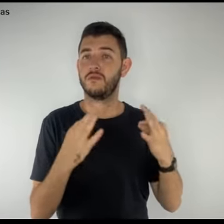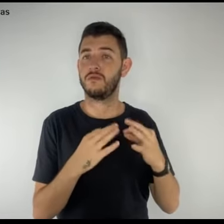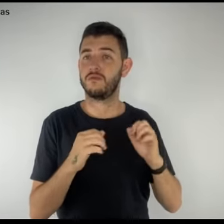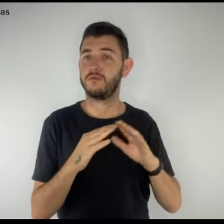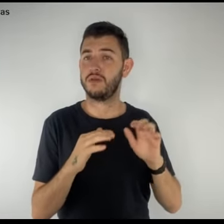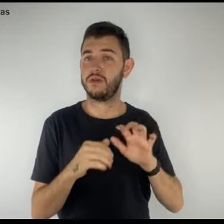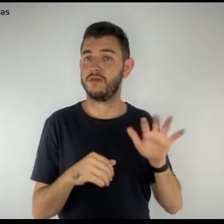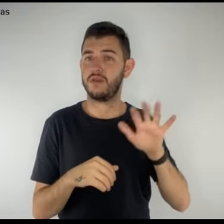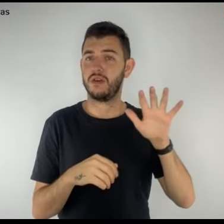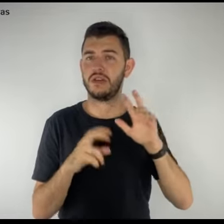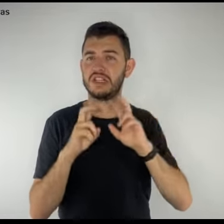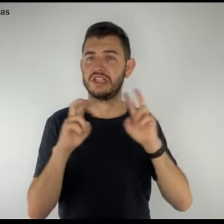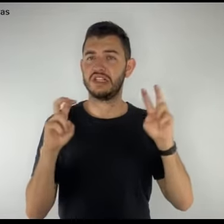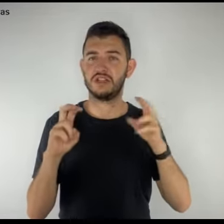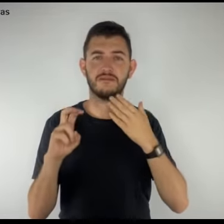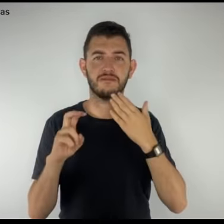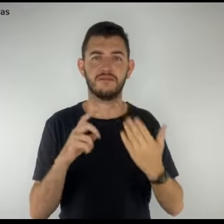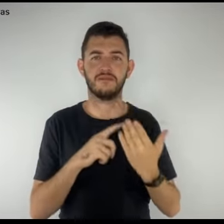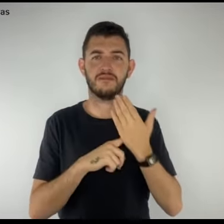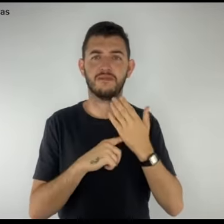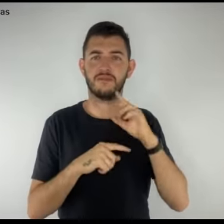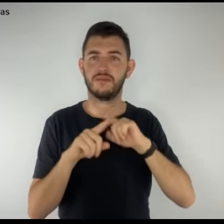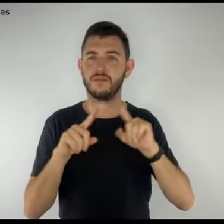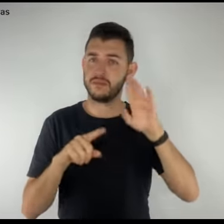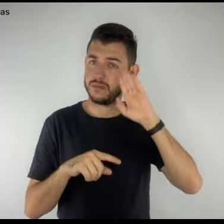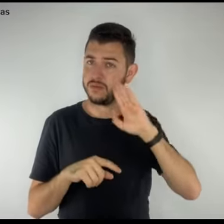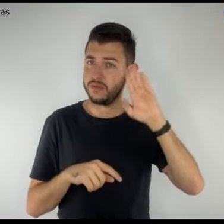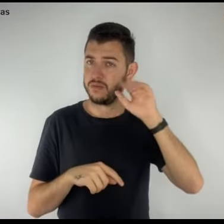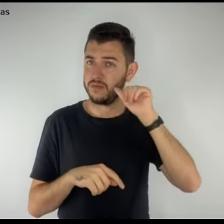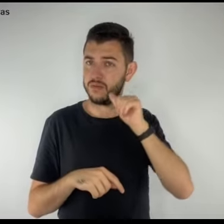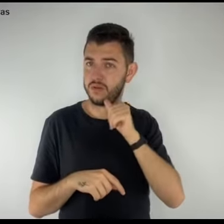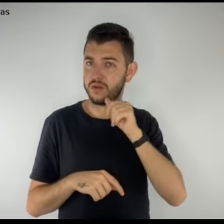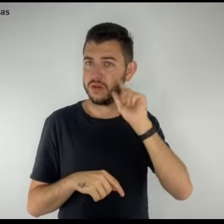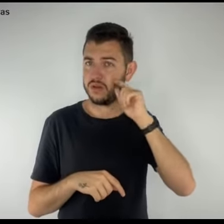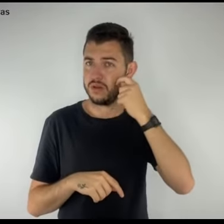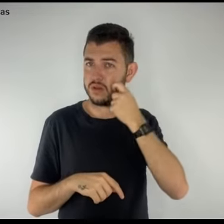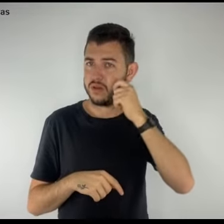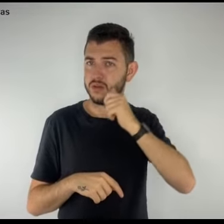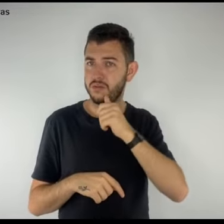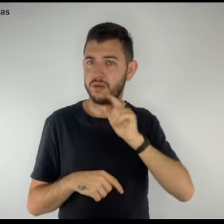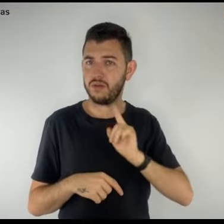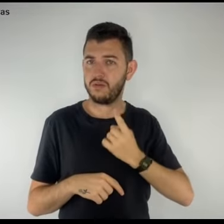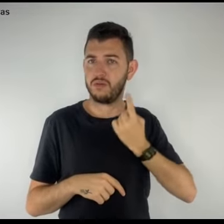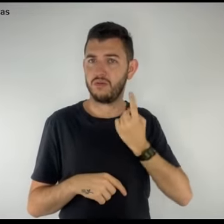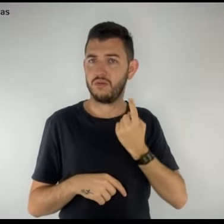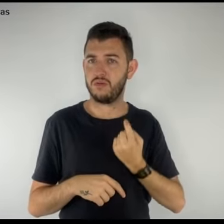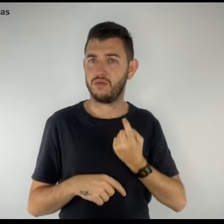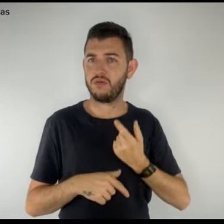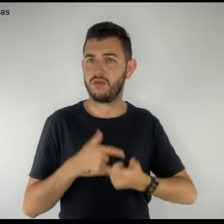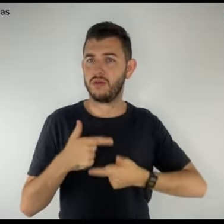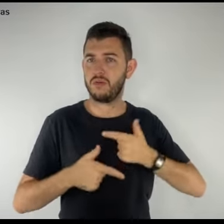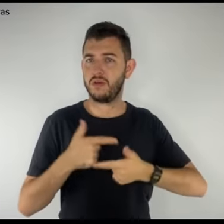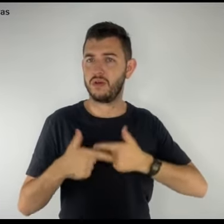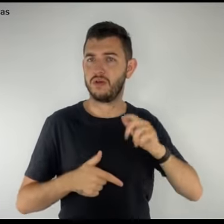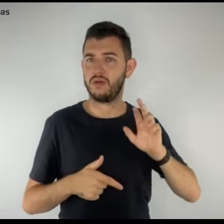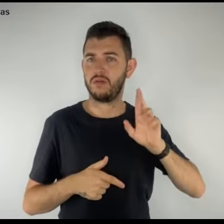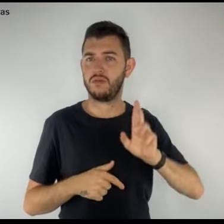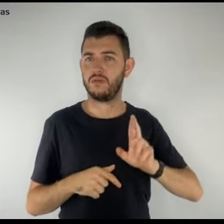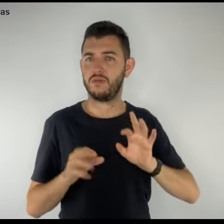socorro, sobretudo mulheres negras, mães, solo, trabalhadoras, chefas de família,